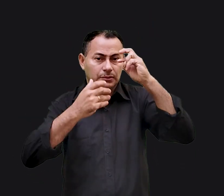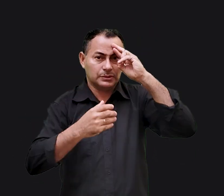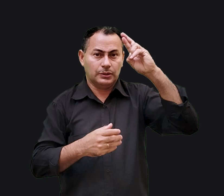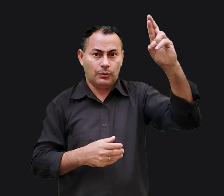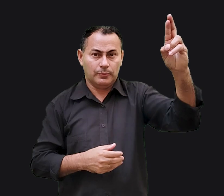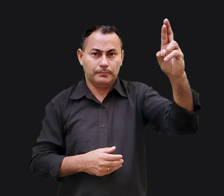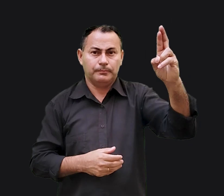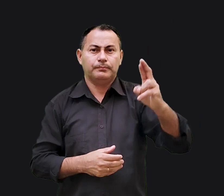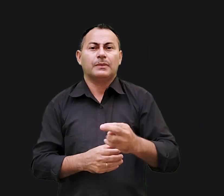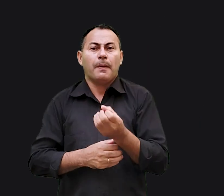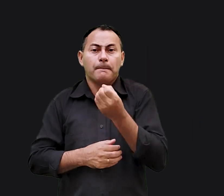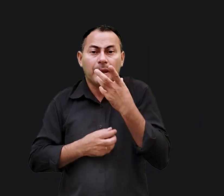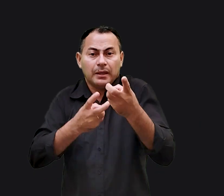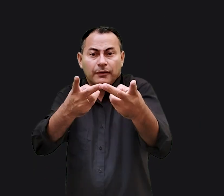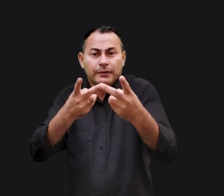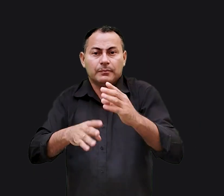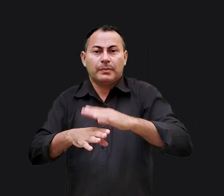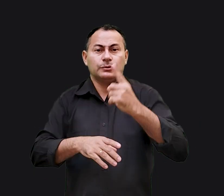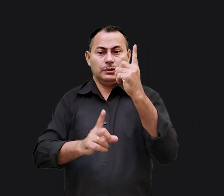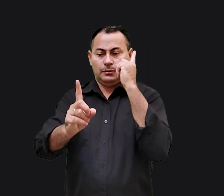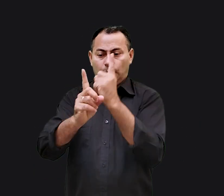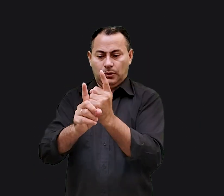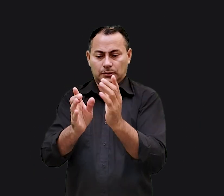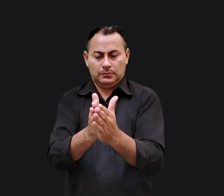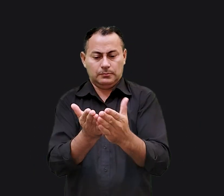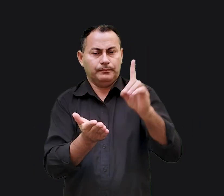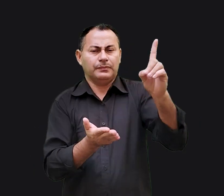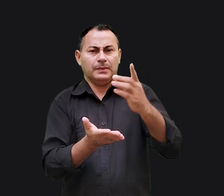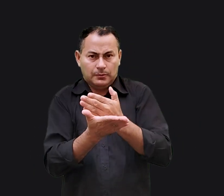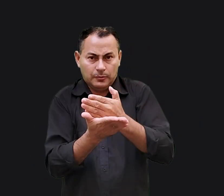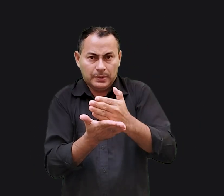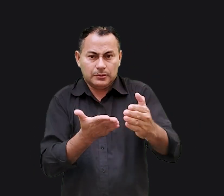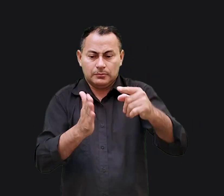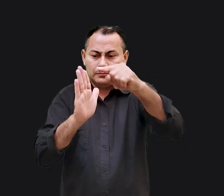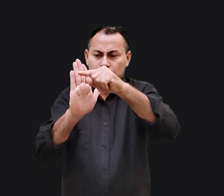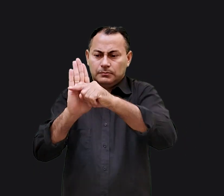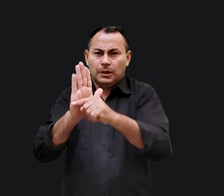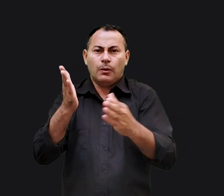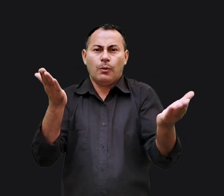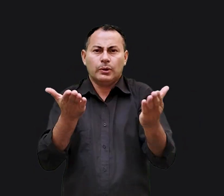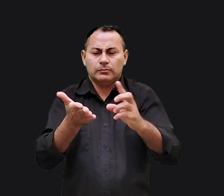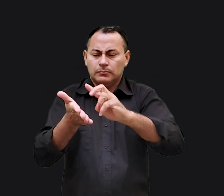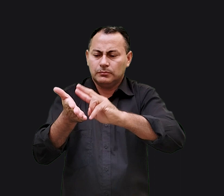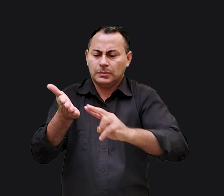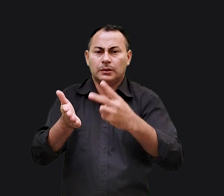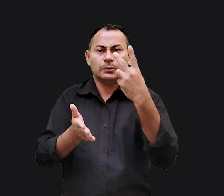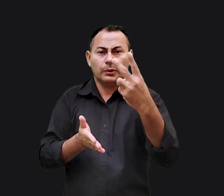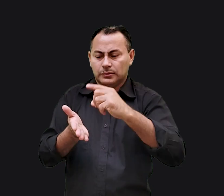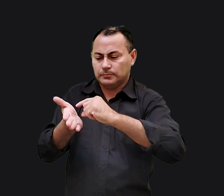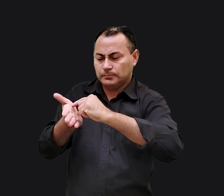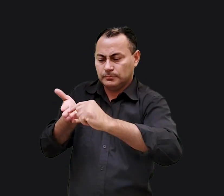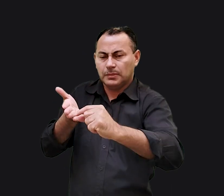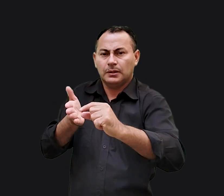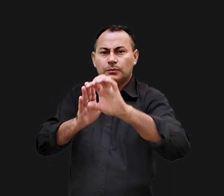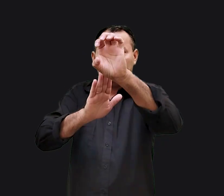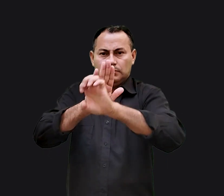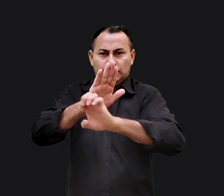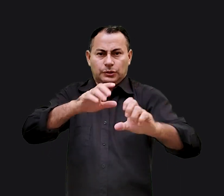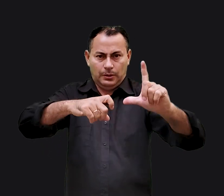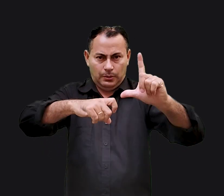graça do Senhor. Bem-vindo a mais um Encontro com a Palavra e começamos o programa de hoje lendo dois versículos do Evangelho